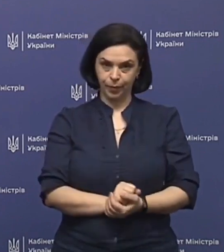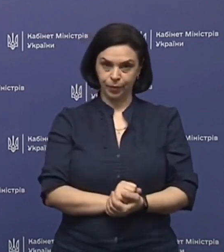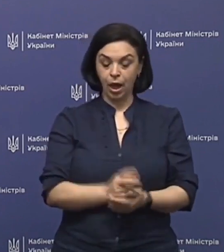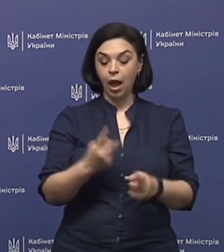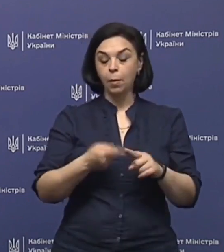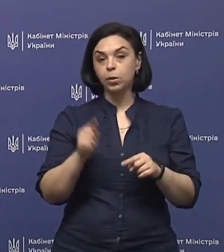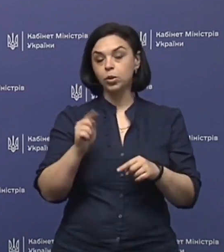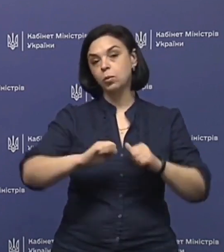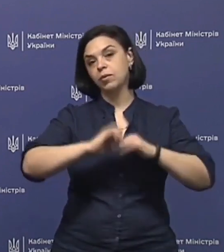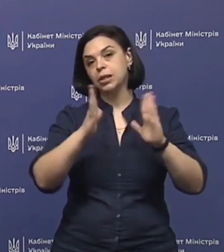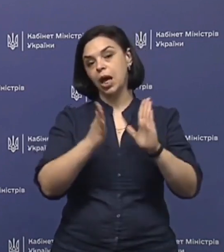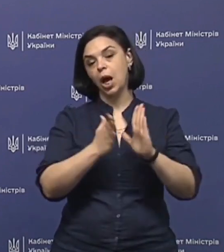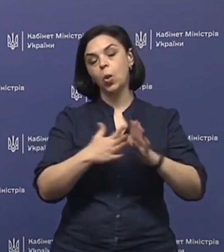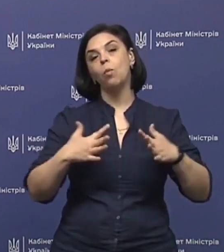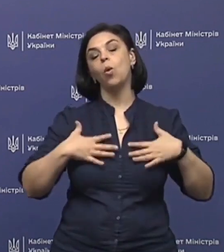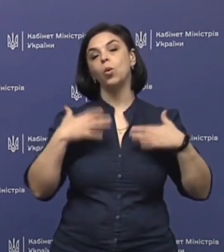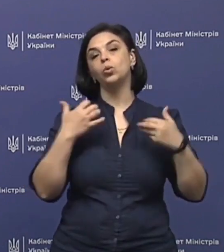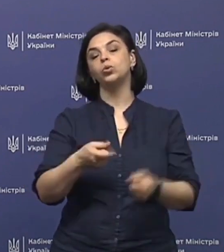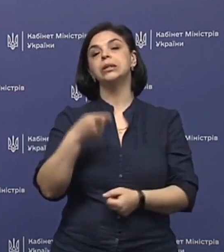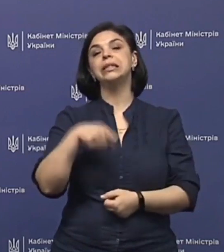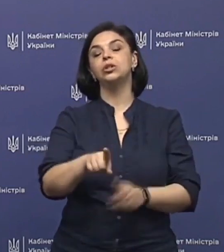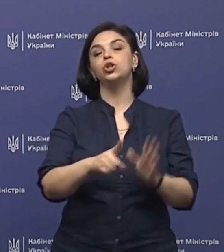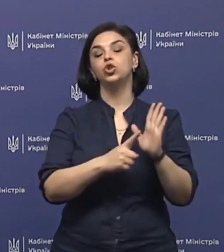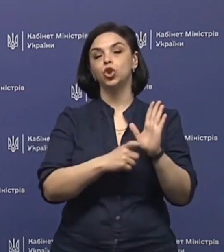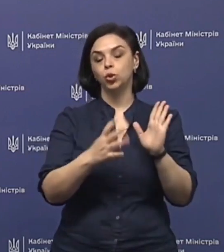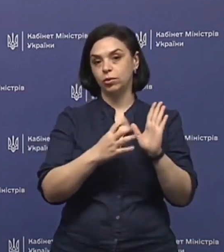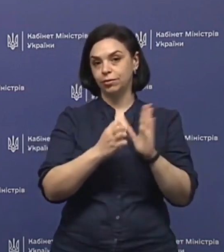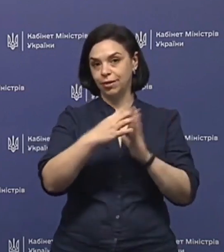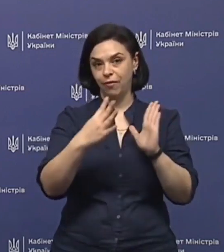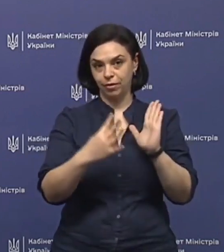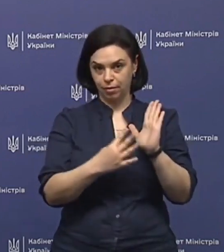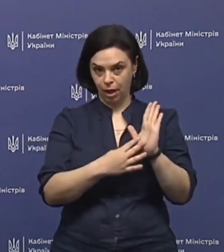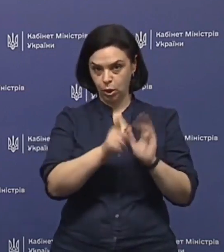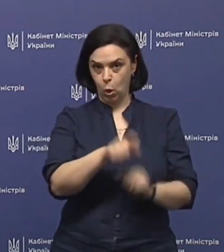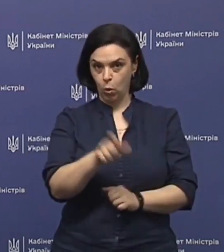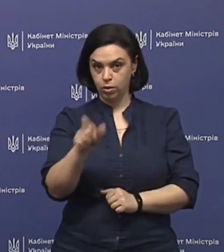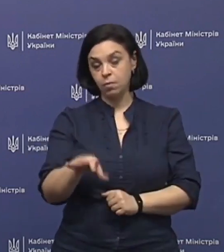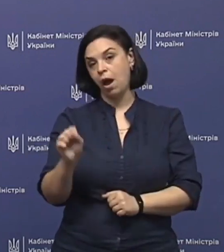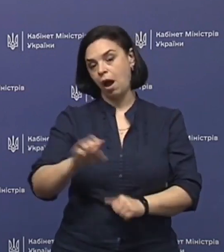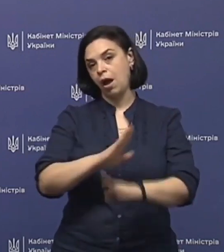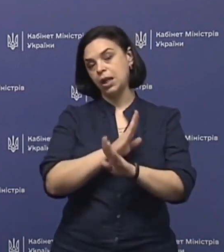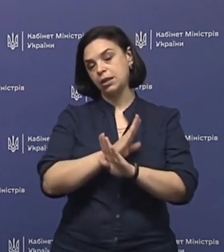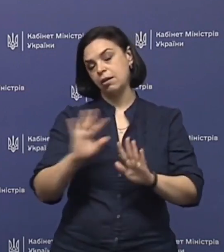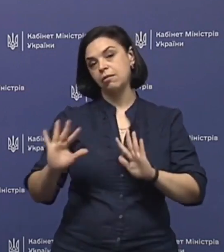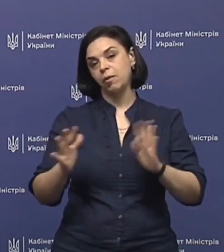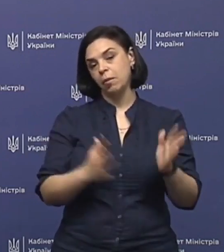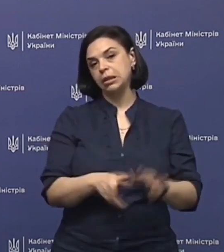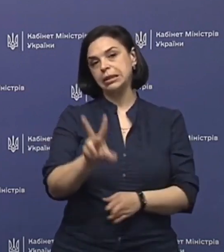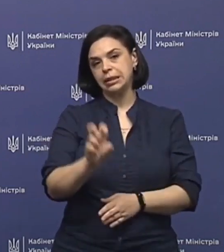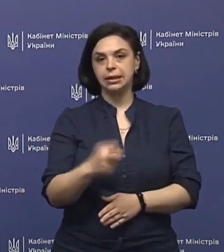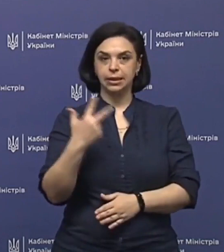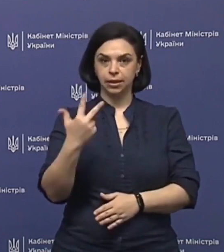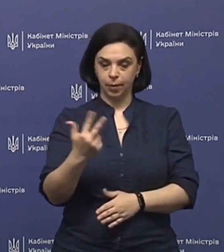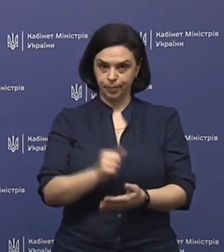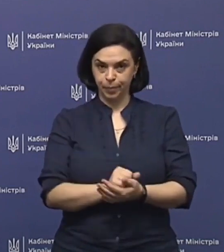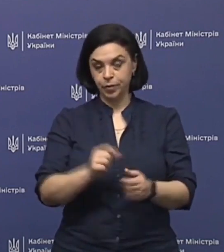При цьому загалом одужало 1619 осіб, а в летальних випадків 303.